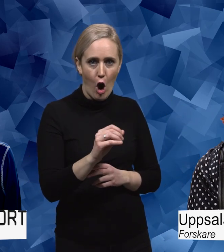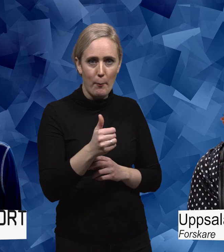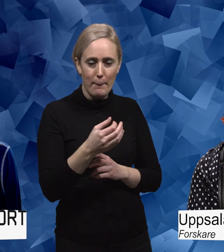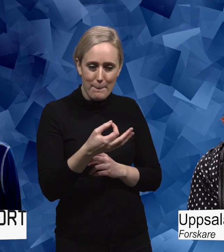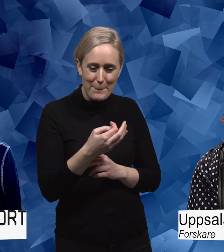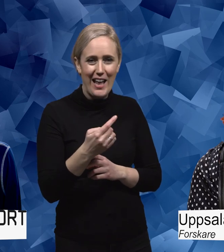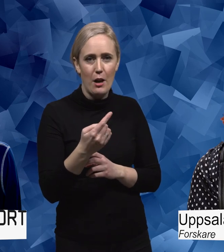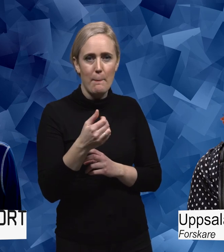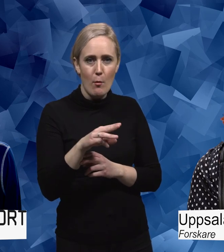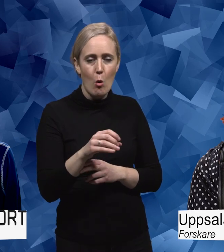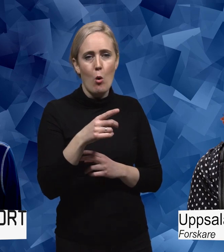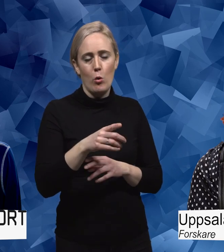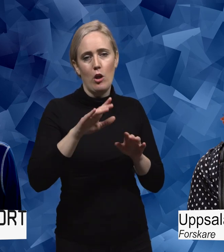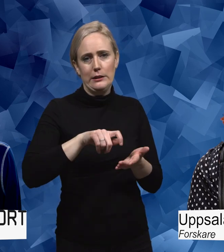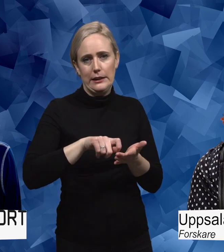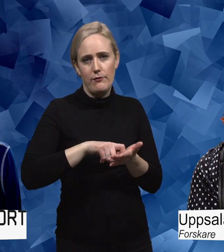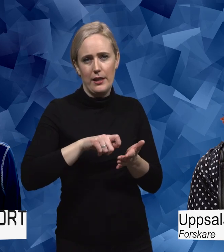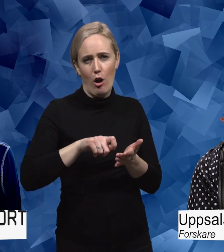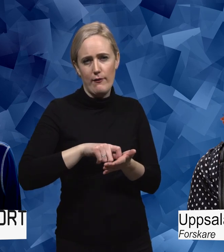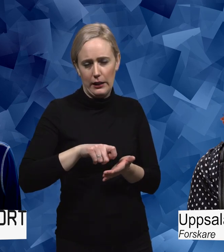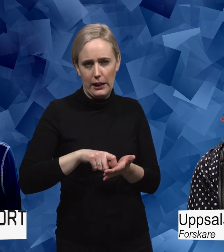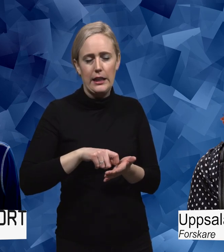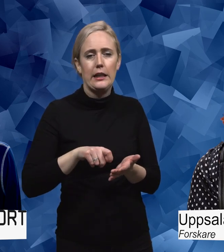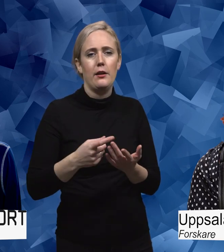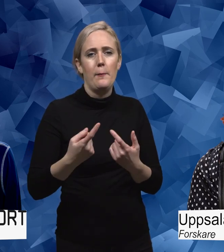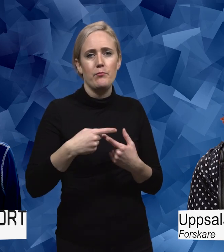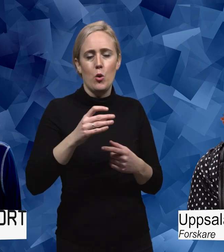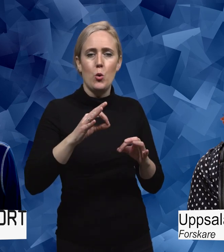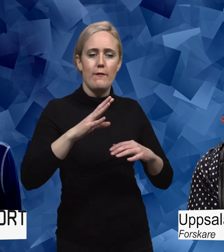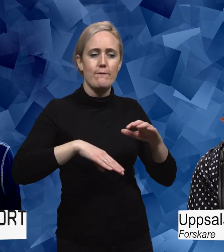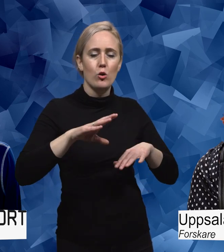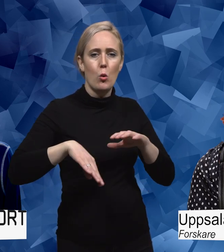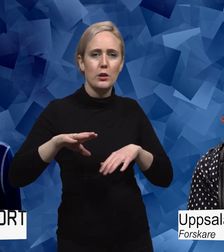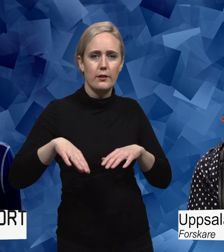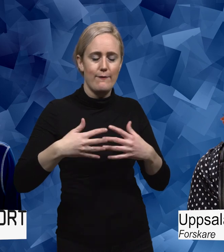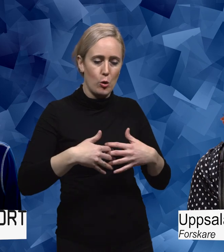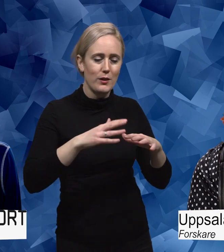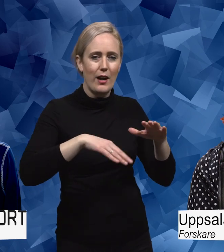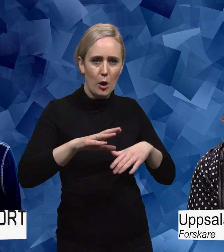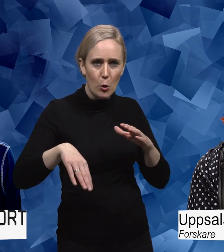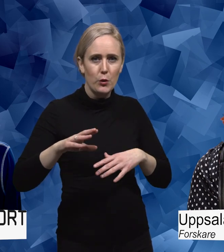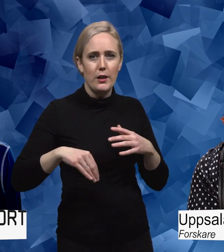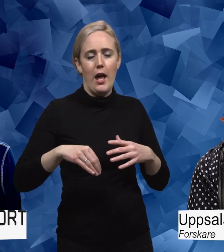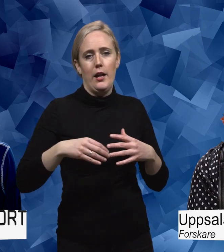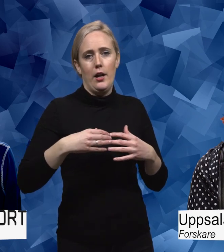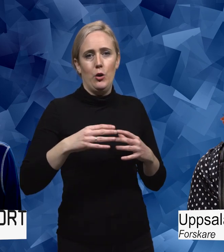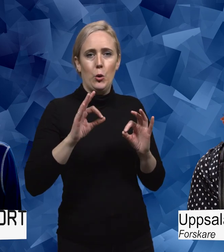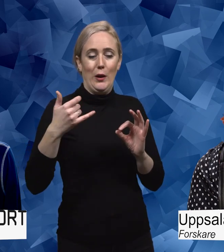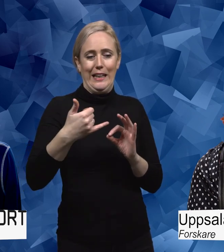annat och håller på med en undersökning nu om hur mycket funktionsvariationer och funktionalitet nämns i idrottsundervisning. Har du någon